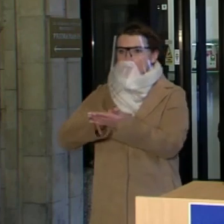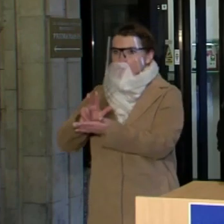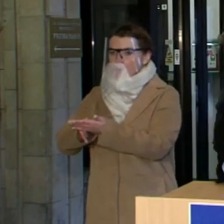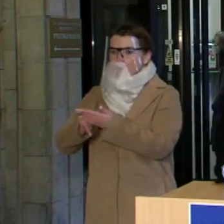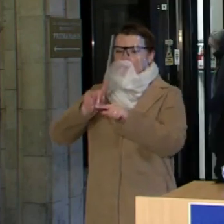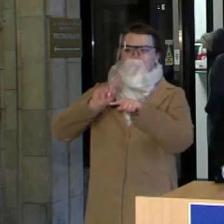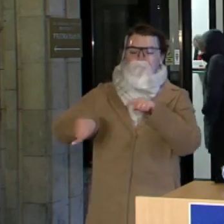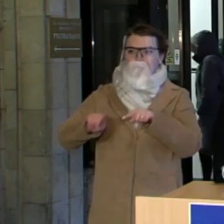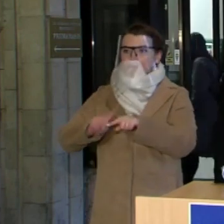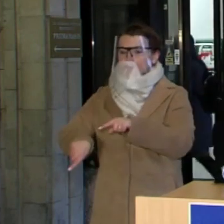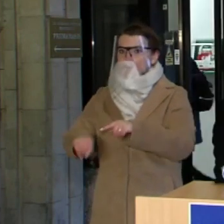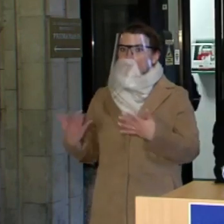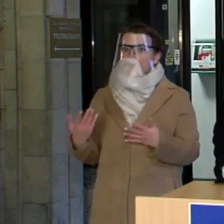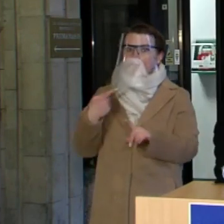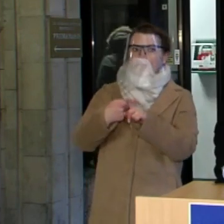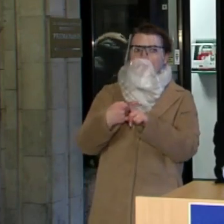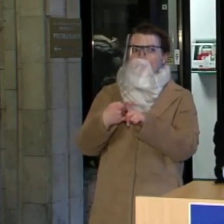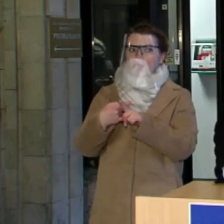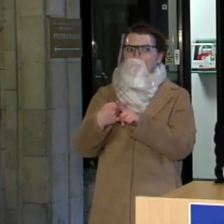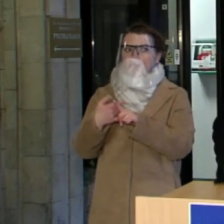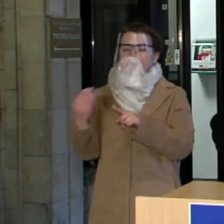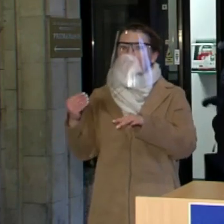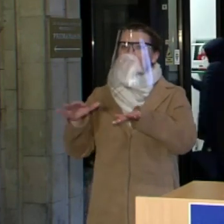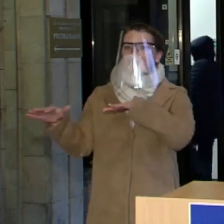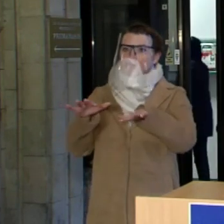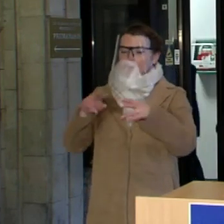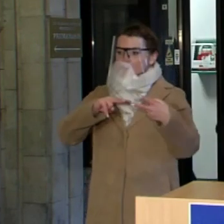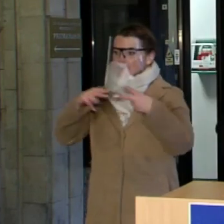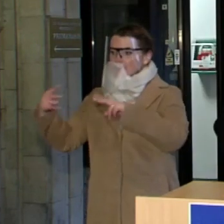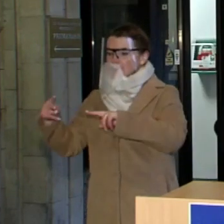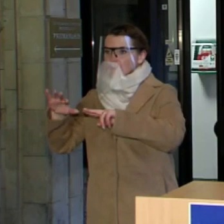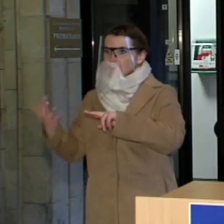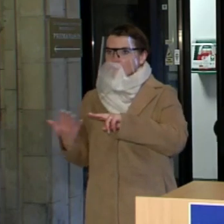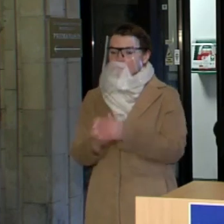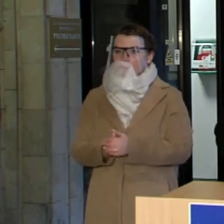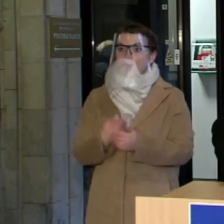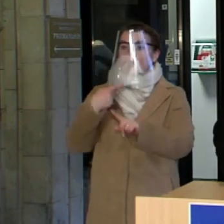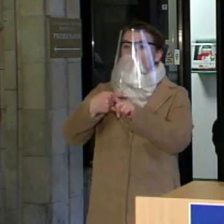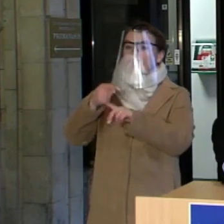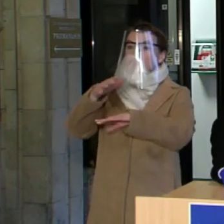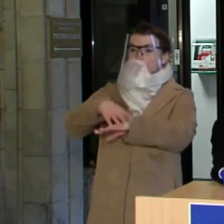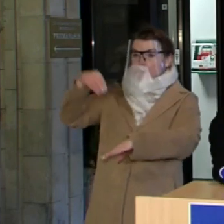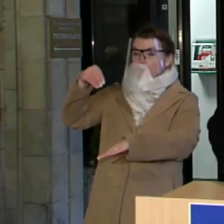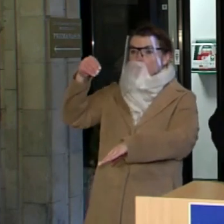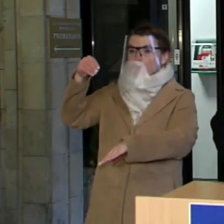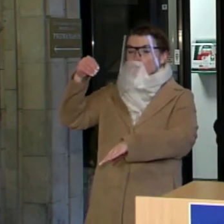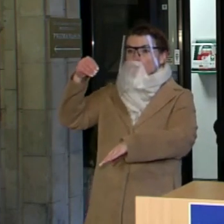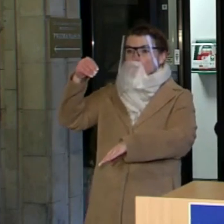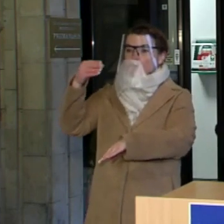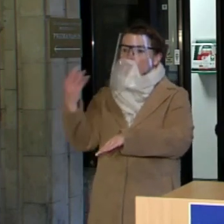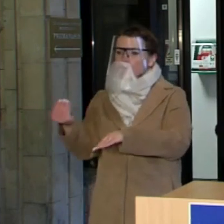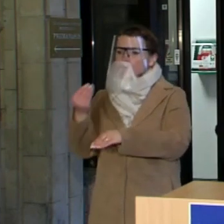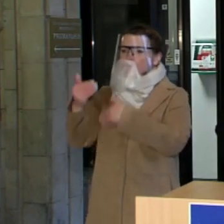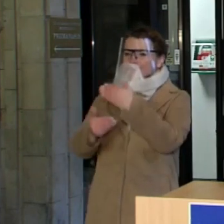adekvačiai reaguoti į sparčiai kintančią situaciją. Ir parlamentas su savo procedūromis,